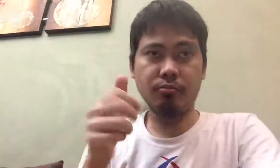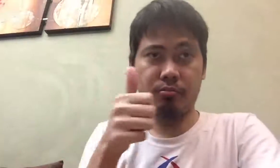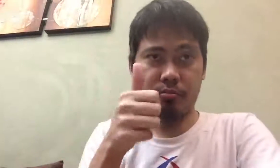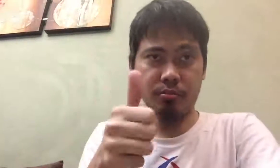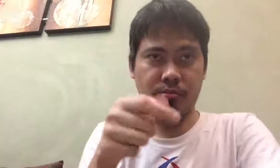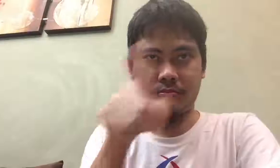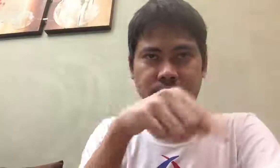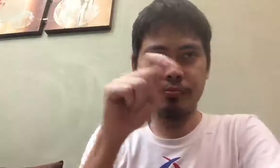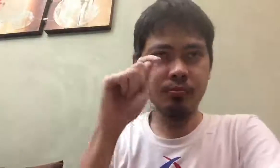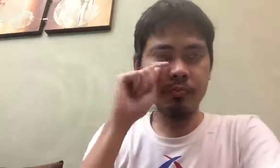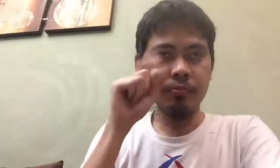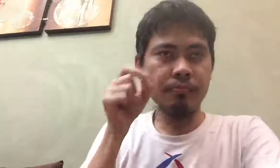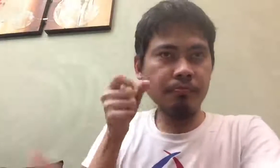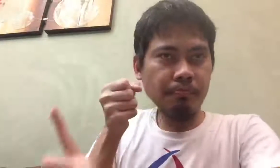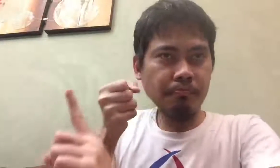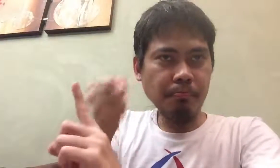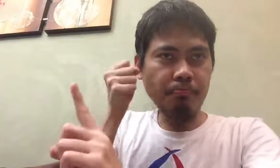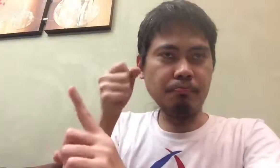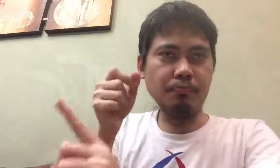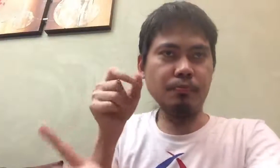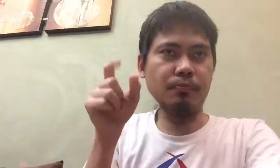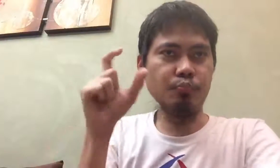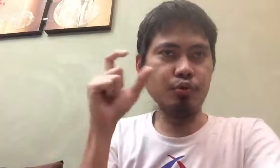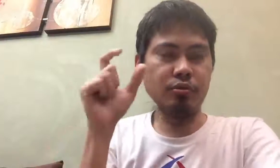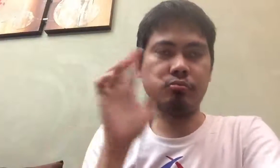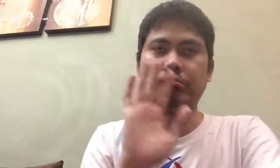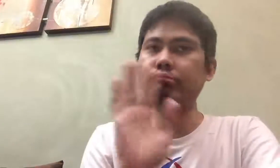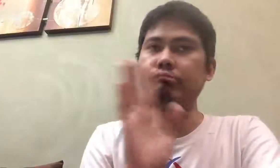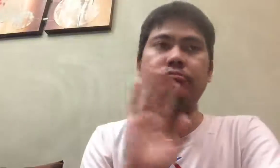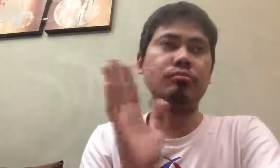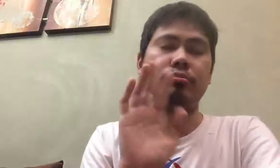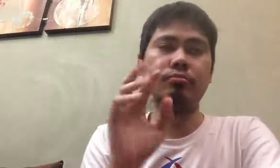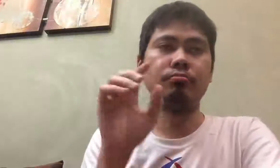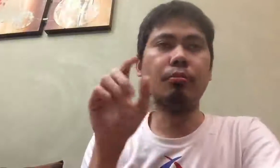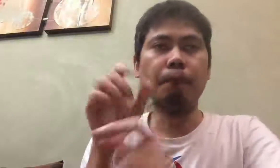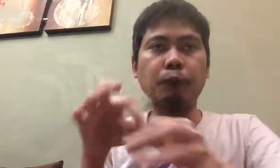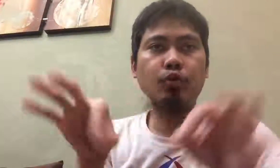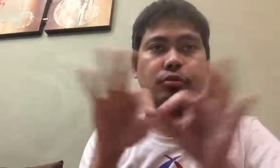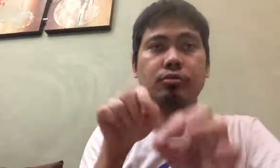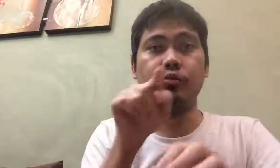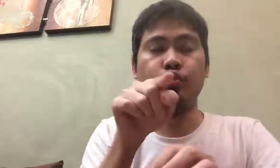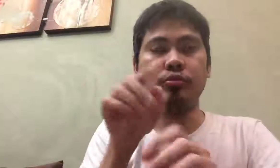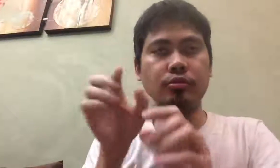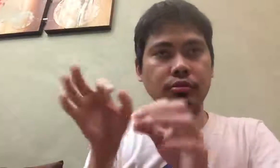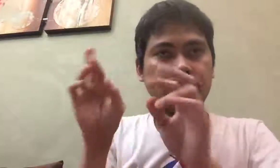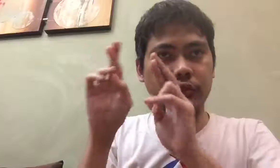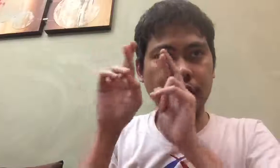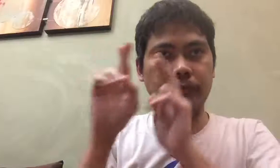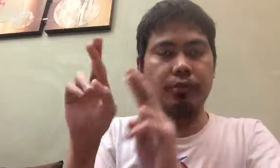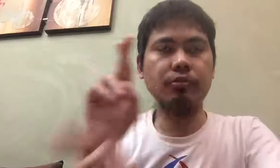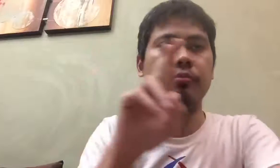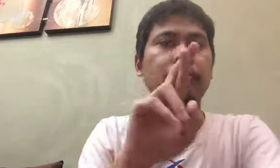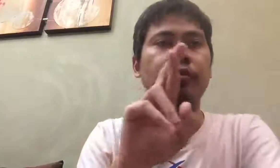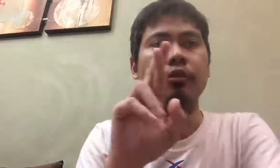Cruz na kapanulungo na paayaw servisodit at iba ang parangin nagala ng COVID-19.